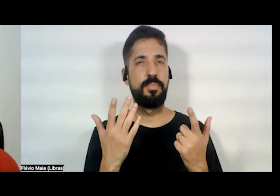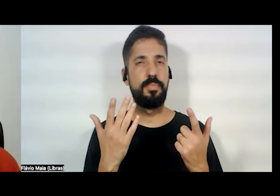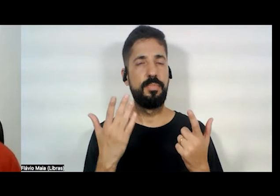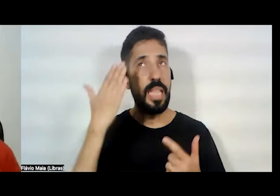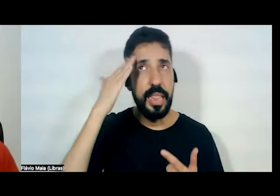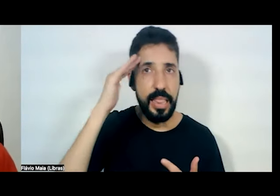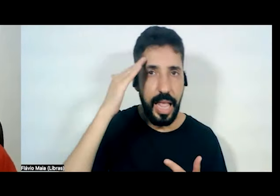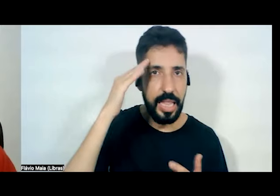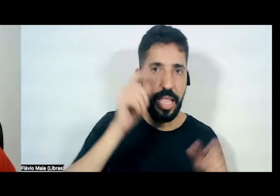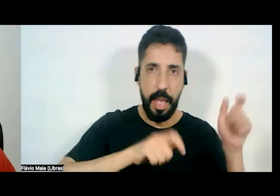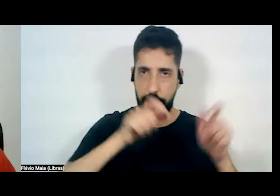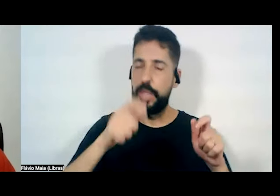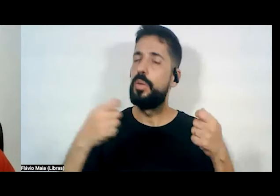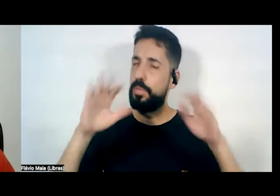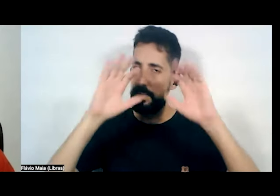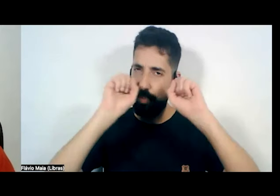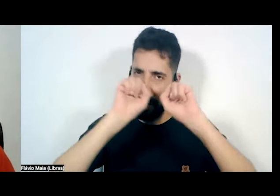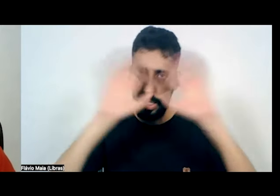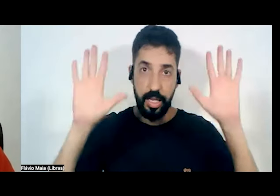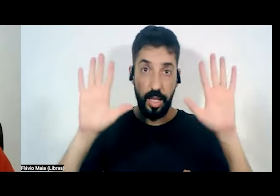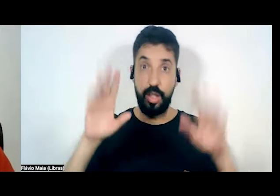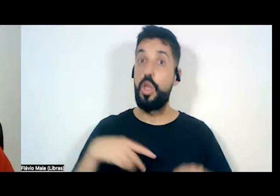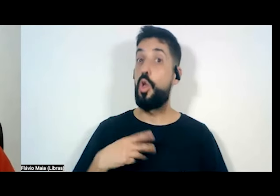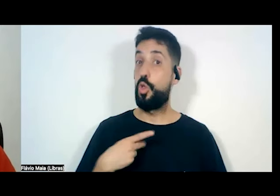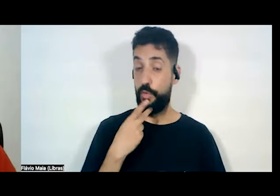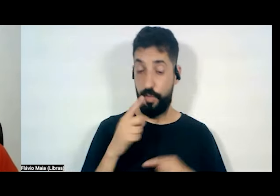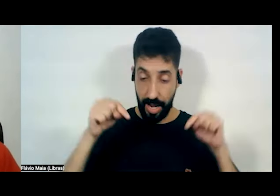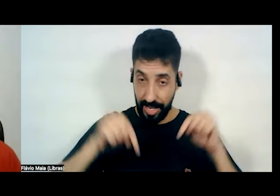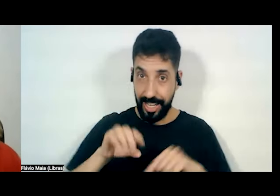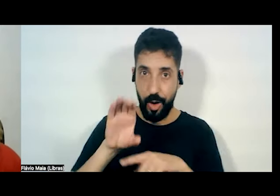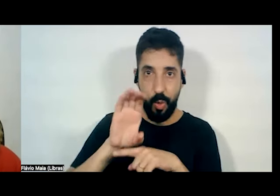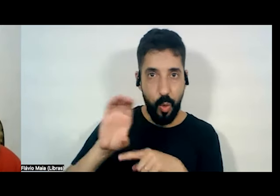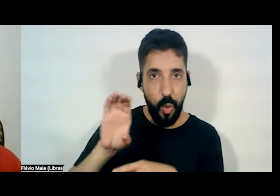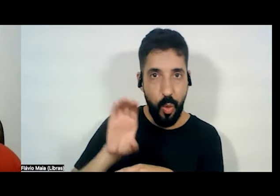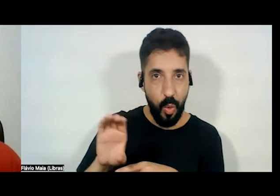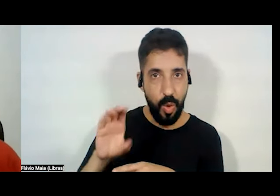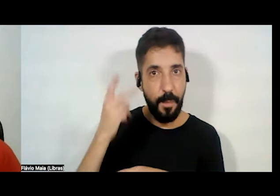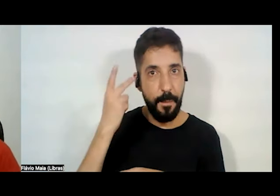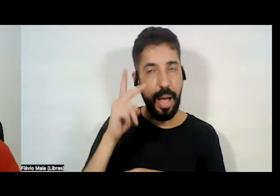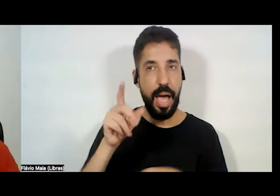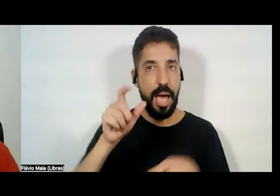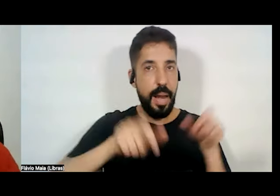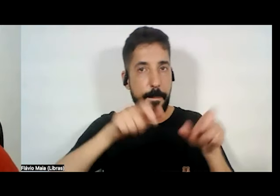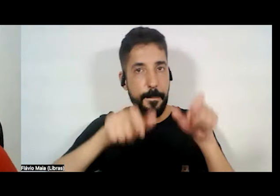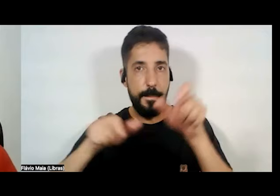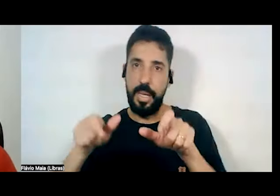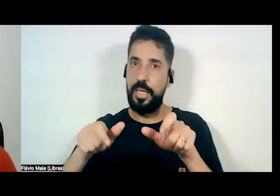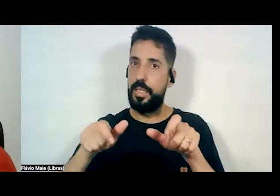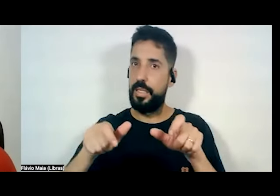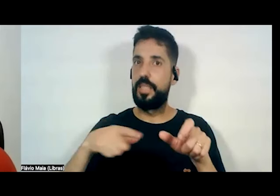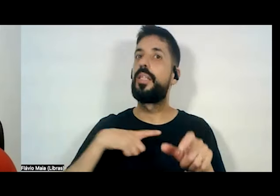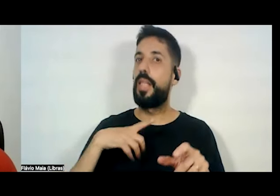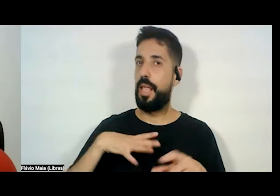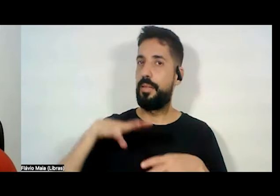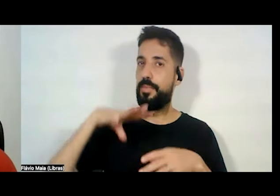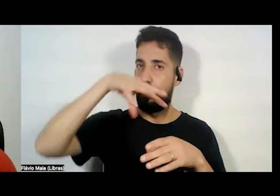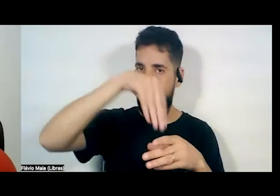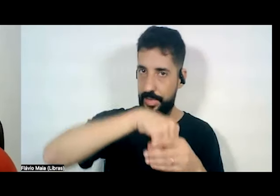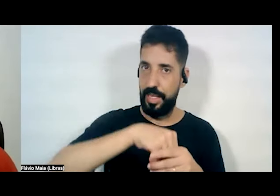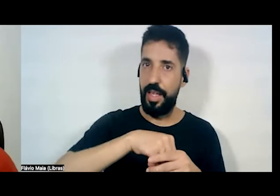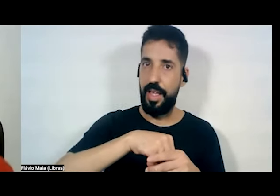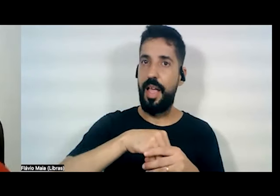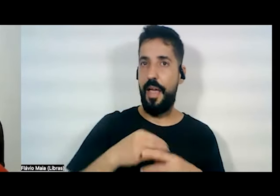pessoas. Eu estou falando num curso aqui, para pessoas que são parte da vida partidária.